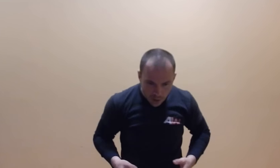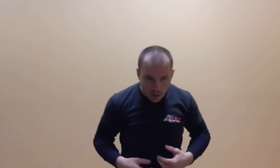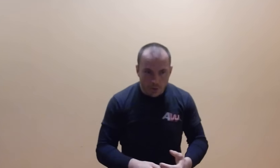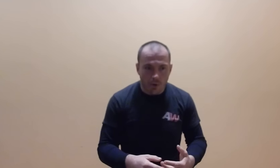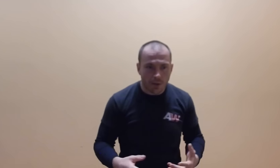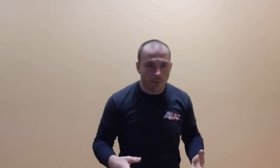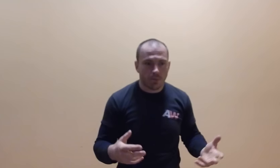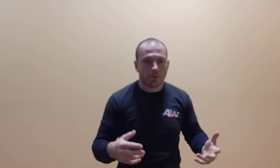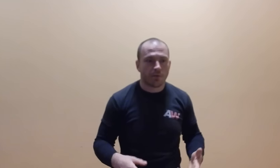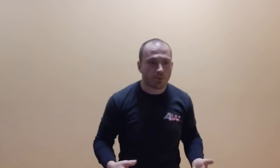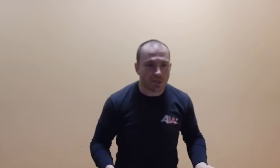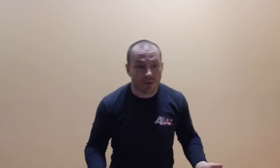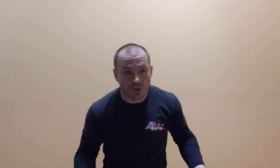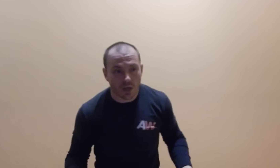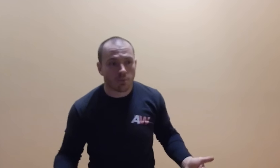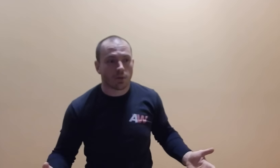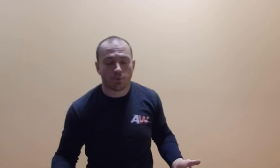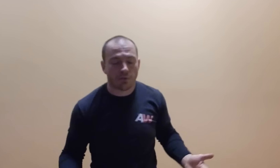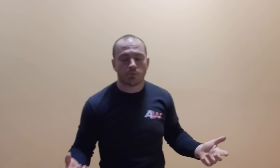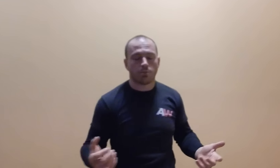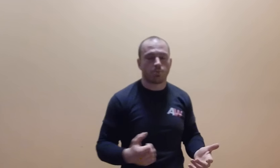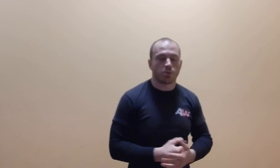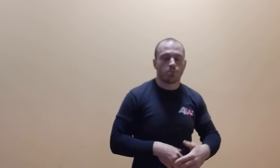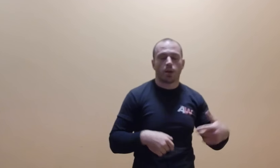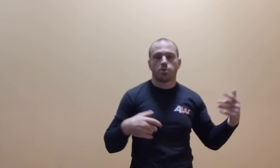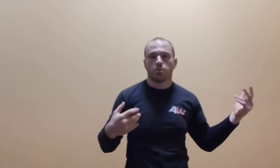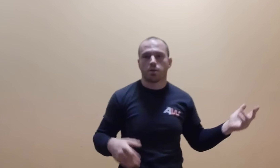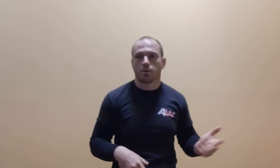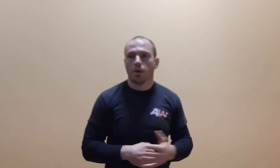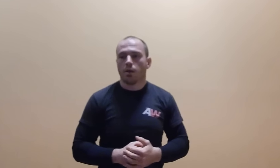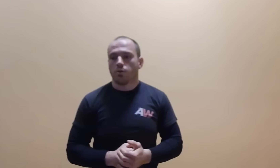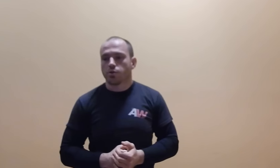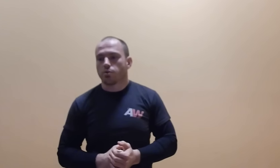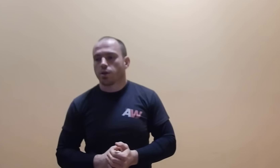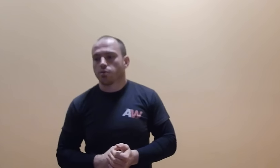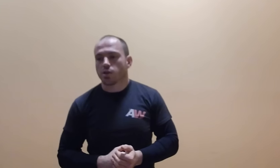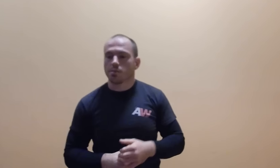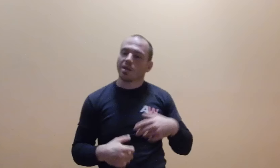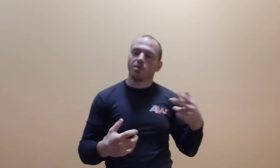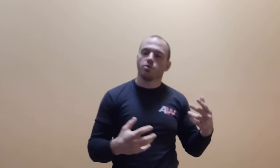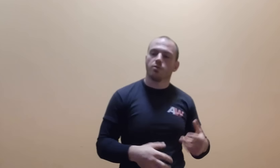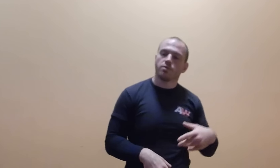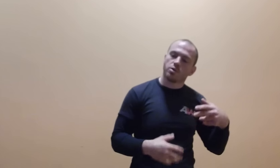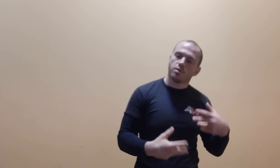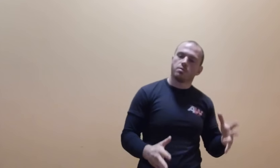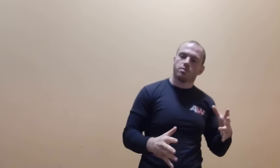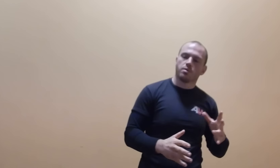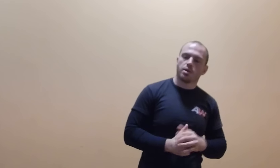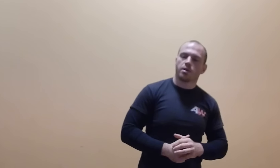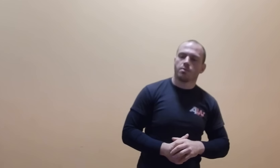okładał, bo nie wiem, bo się zmęczy, albo nie wiem co, prostu porazi go jednak, dojdzie do niego, że jestem taki cudowny, że jednak nie